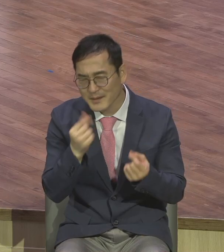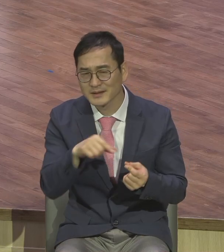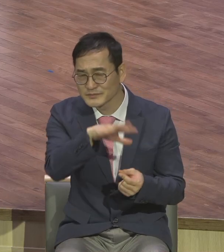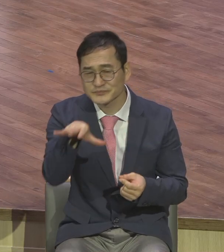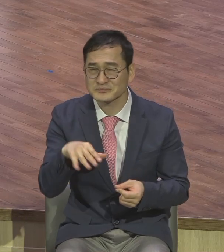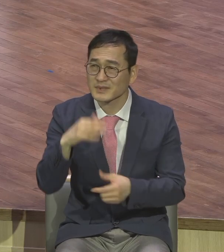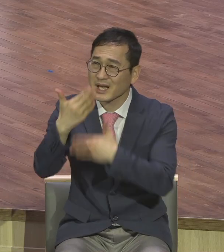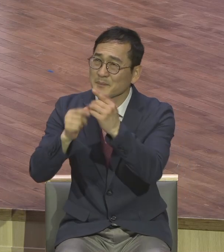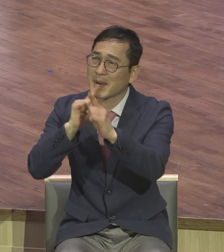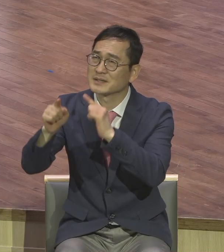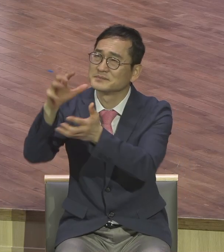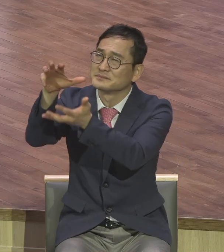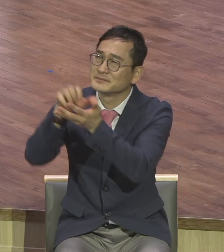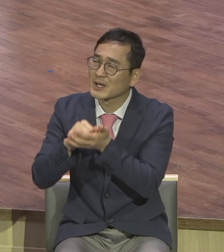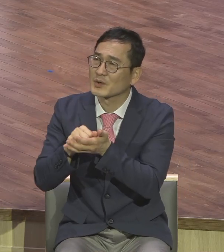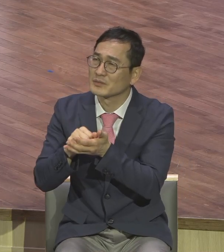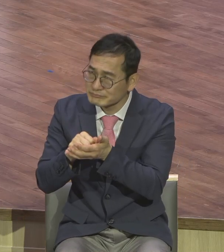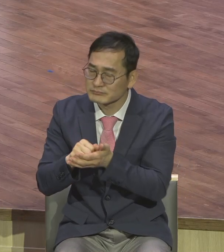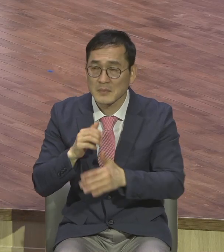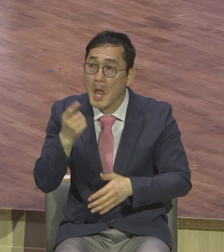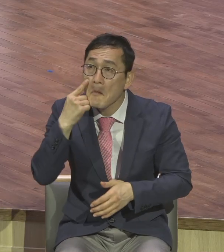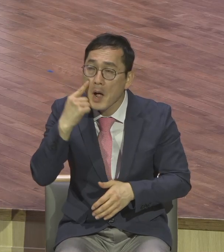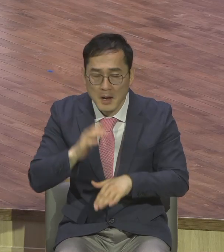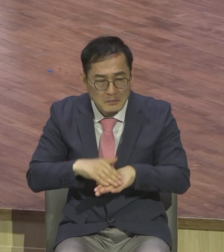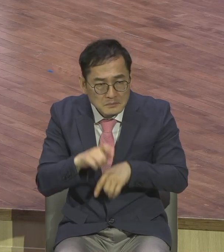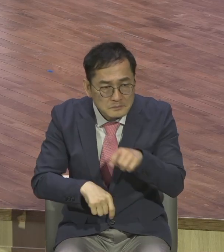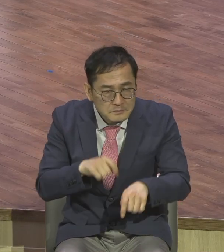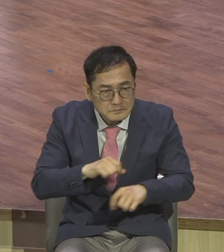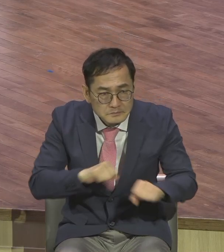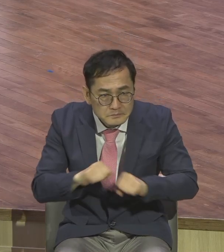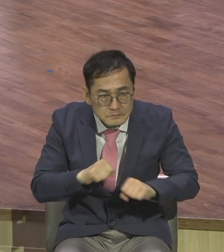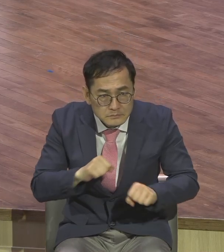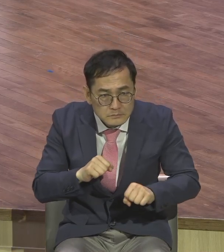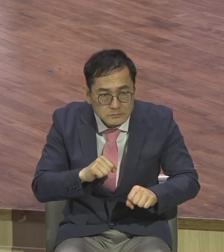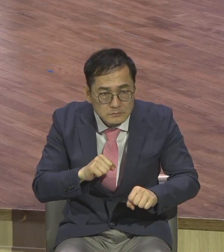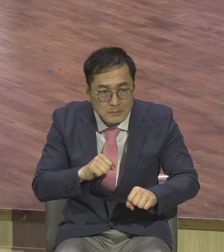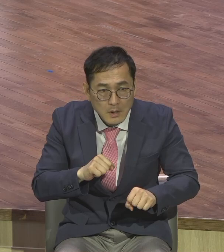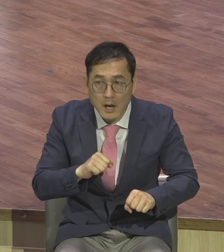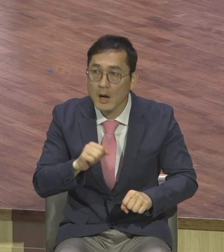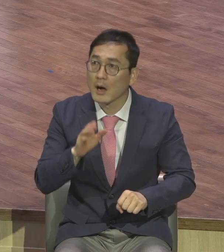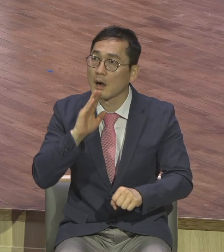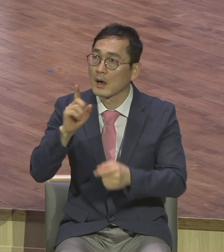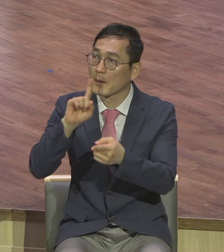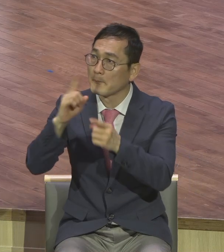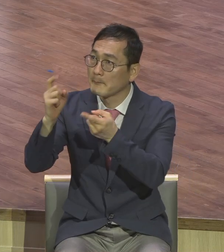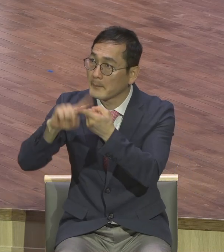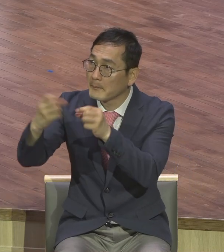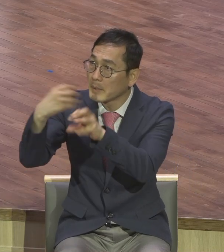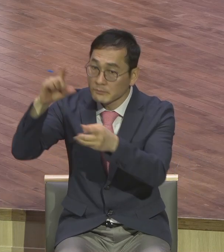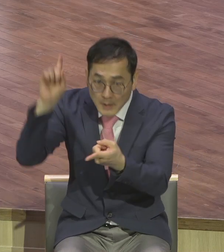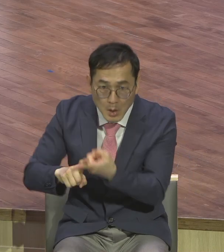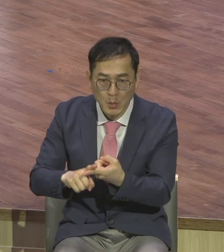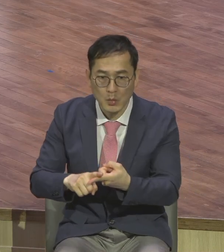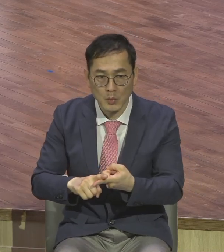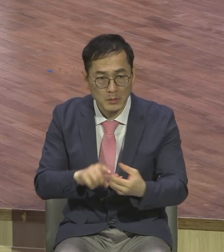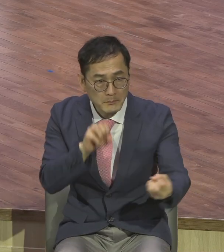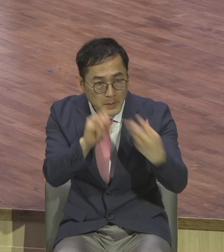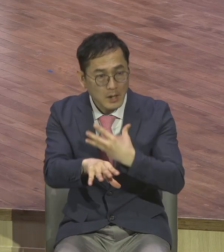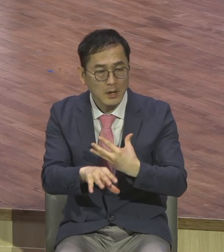성교가 뭔지 전도가 뭔지 2, 3, 7이 뭔지 5천종경이 뭔지 그거 이해가 되죠. 오늘 알류줄인데